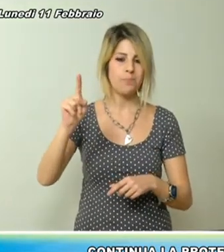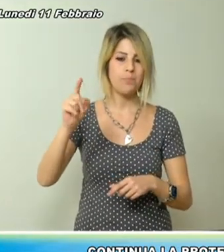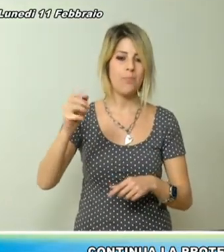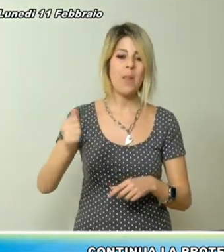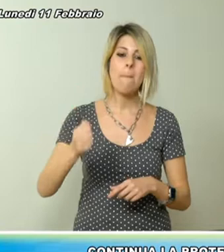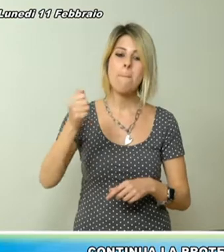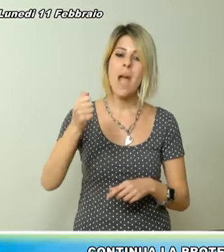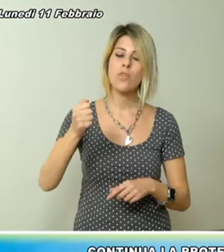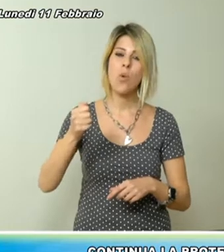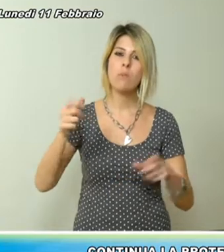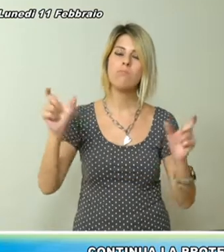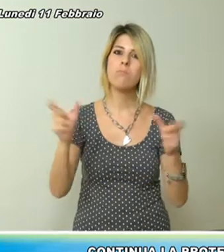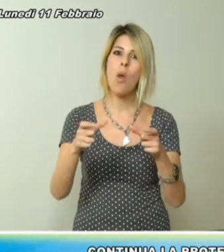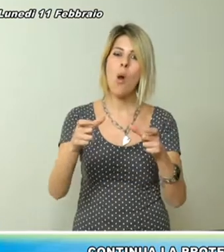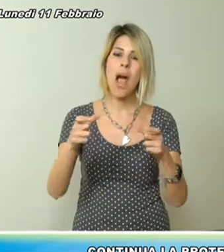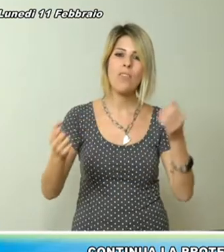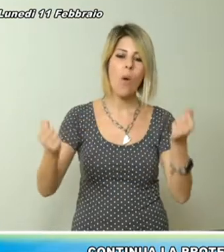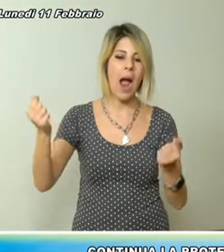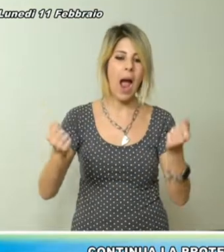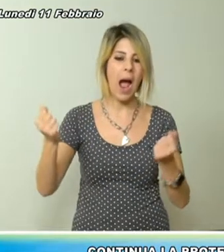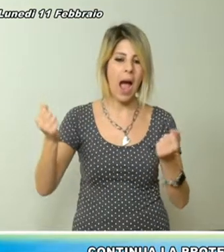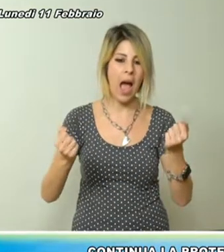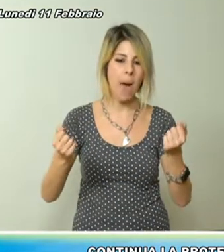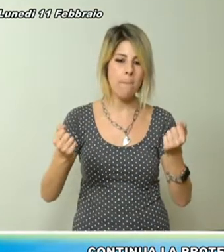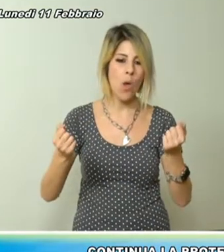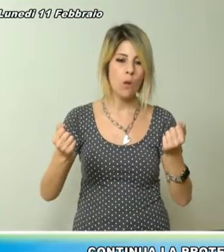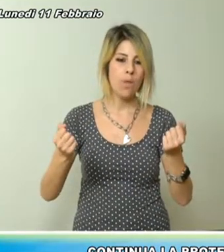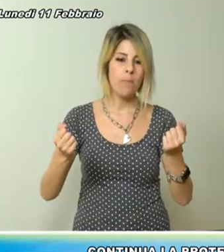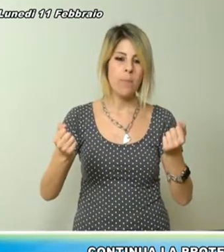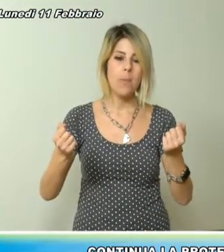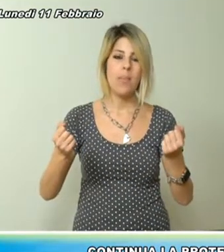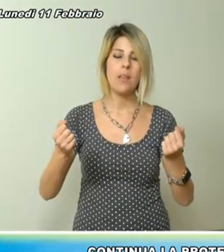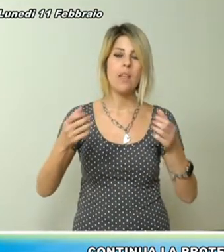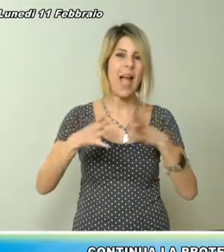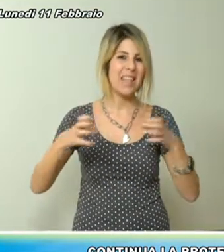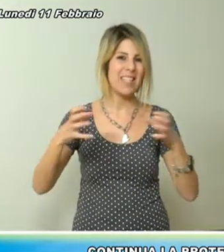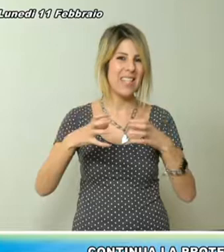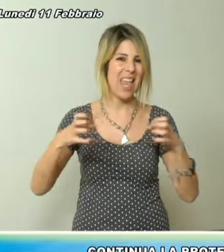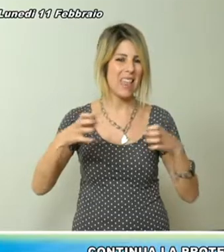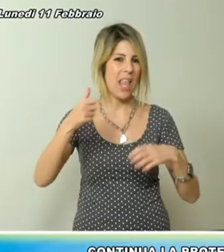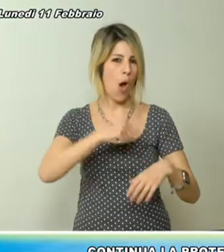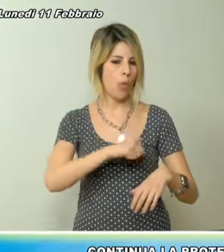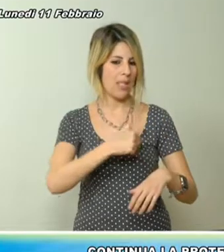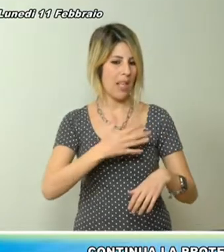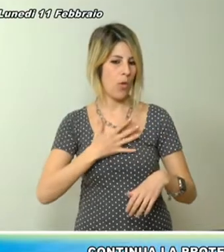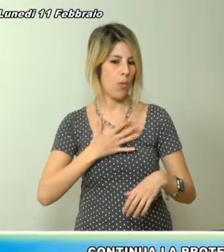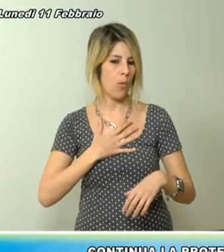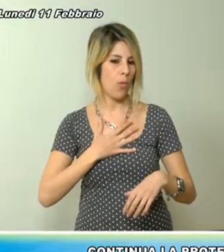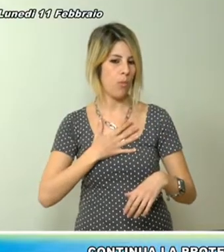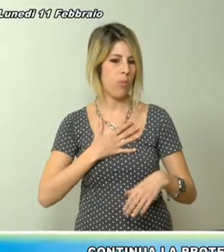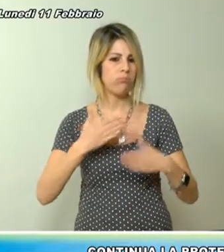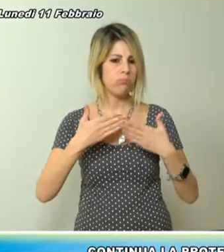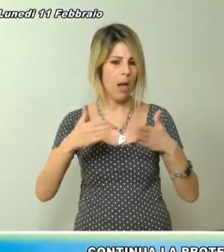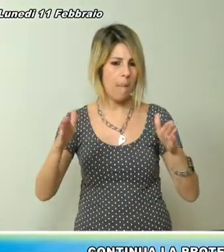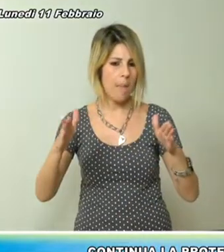Oristano e hanno aperto i bocchettoni per sversare il latte. Stessa cosa con un mezzo della